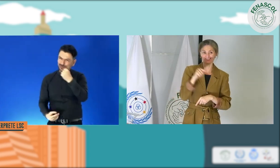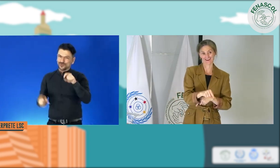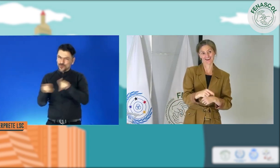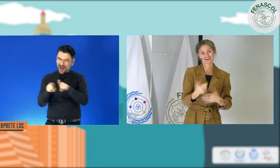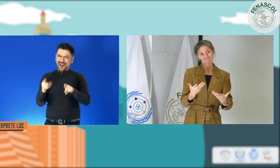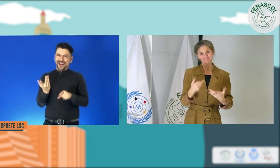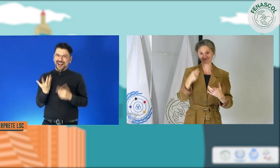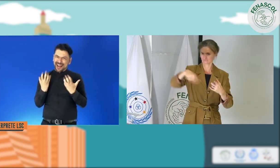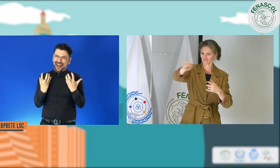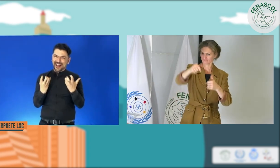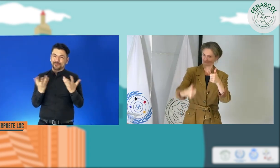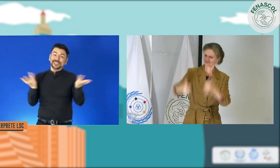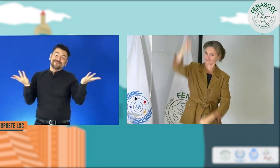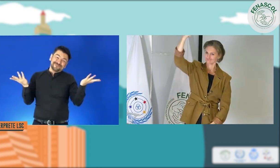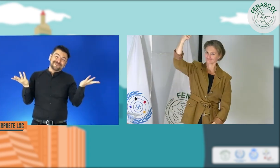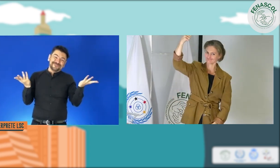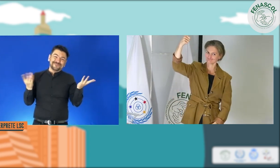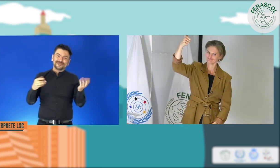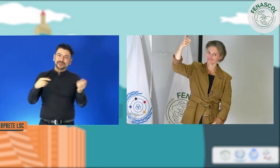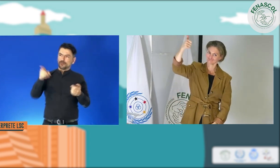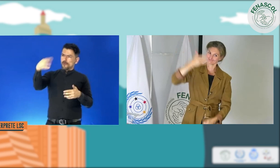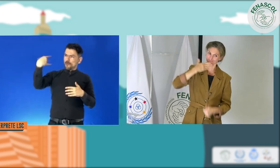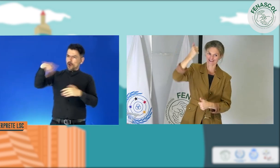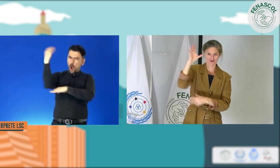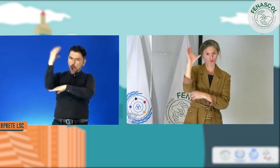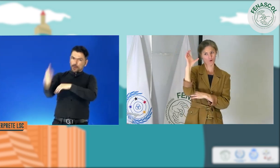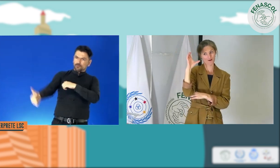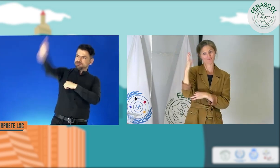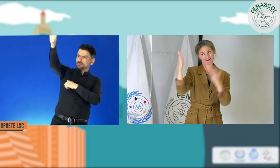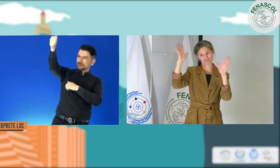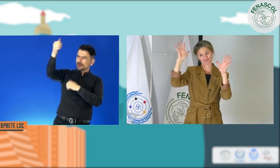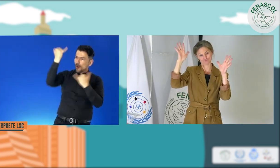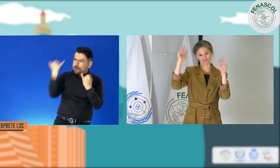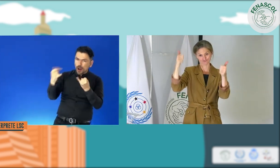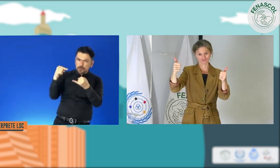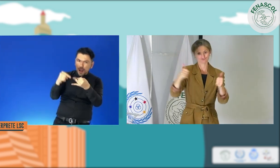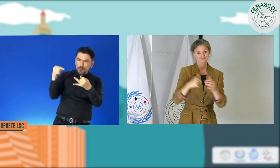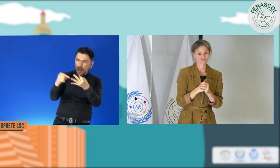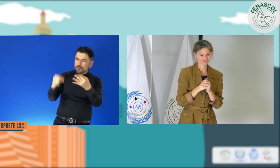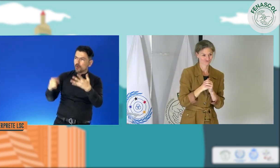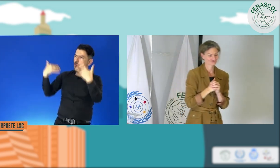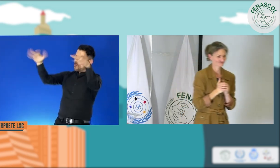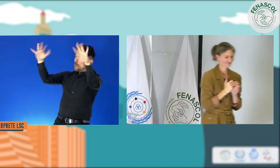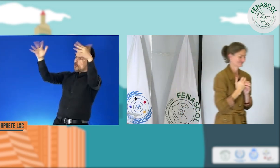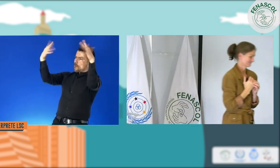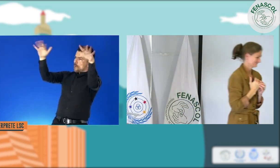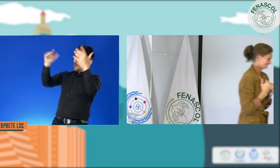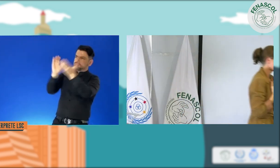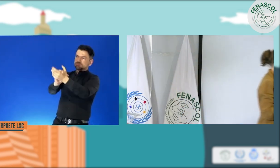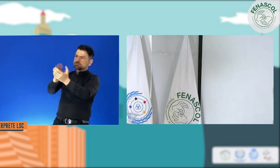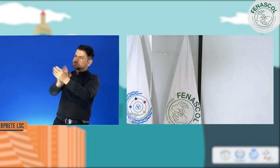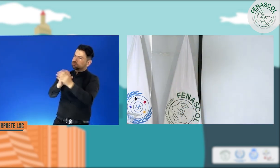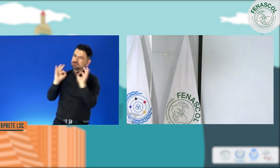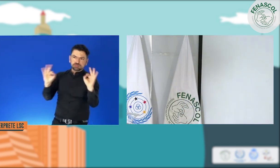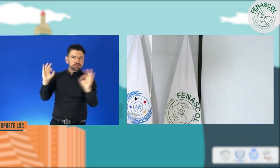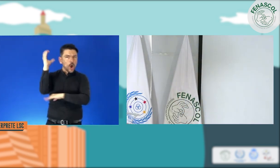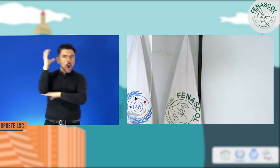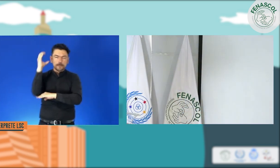en doble vía. Nosotros seguimos en este aspecto. Yo los felicito a ustedes porque en Colombia ya lo tienen en doble vía.